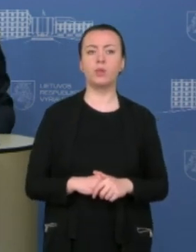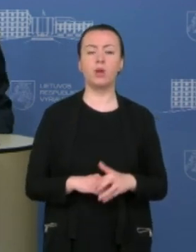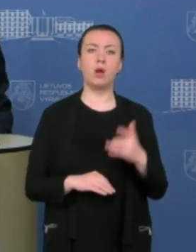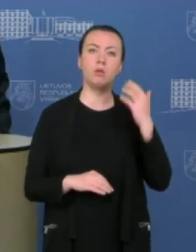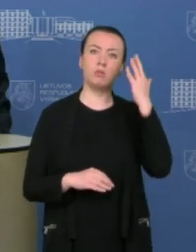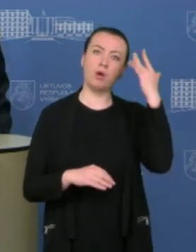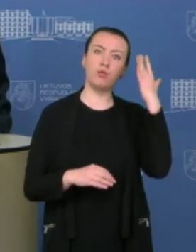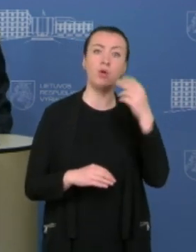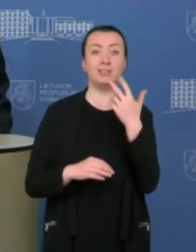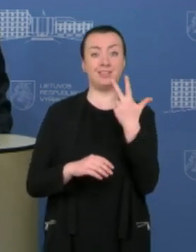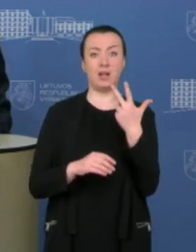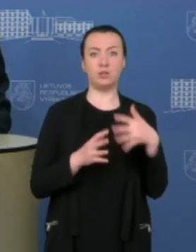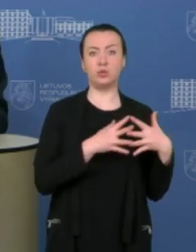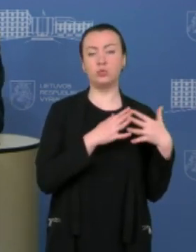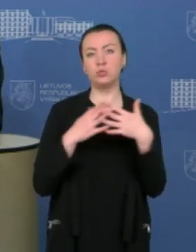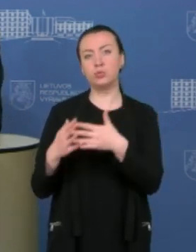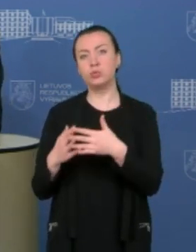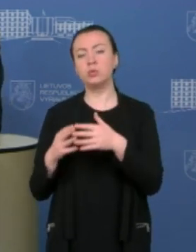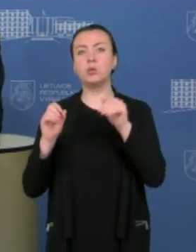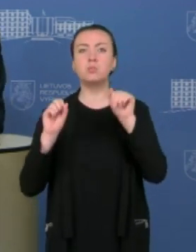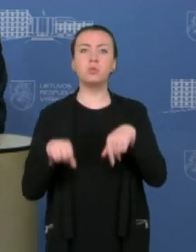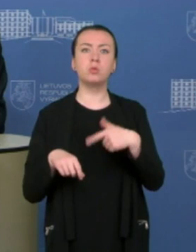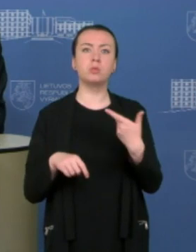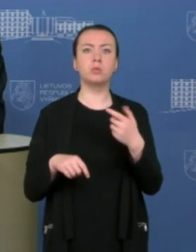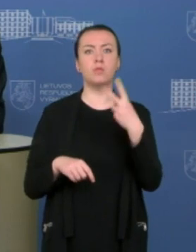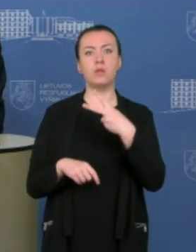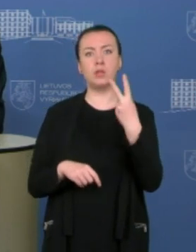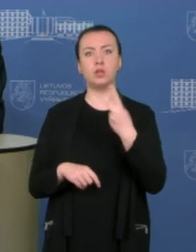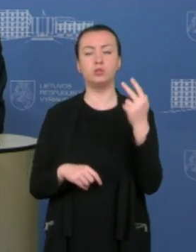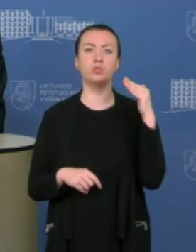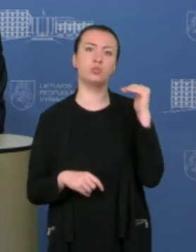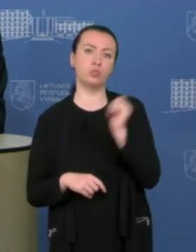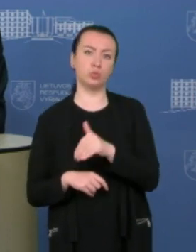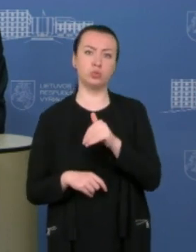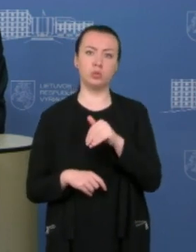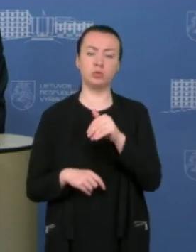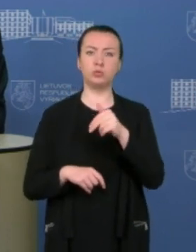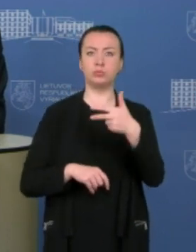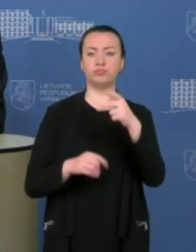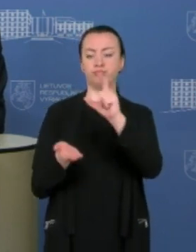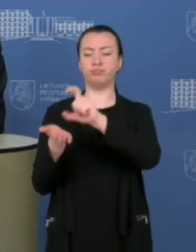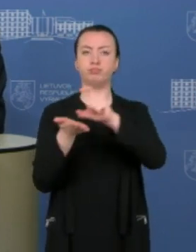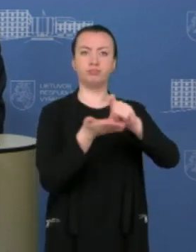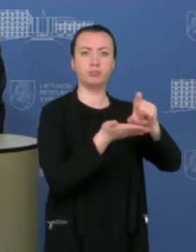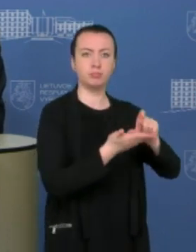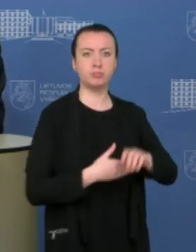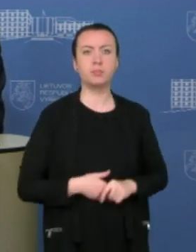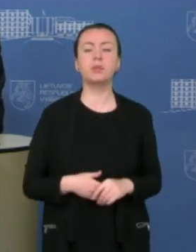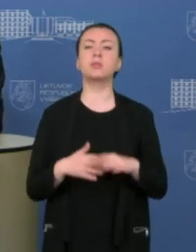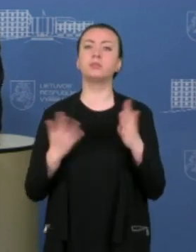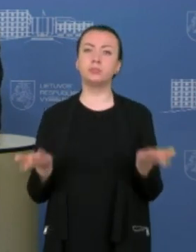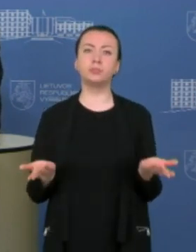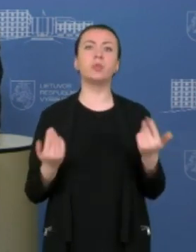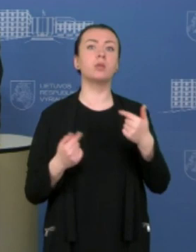jinai būtent galėtų užtikrinti nemažesnį kaip 20 tūkstančių dozių skaičių. Tai vat